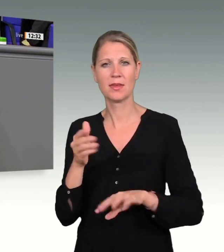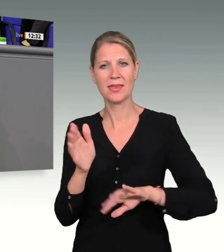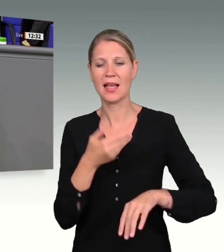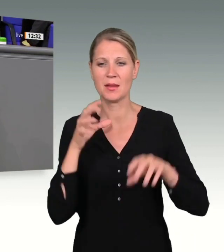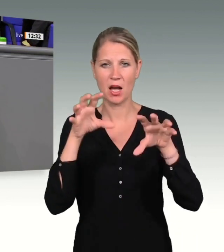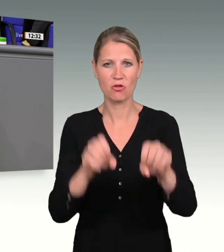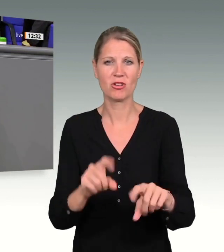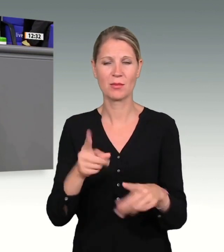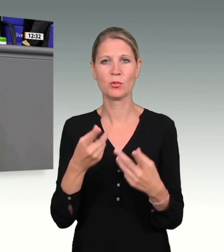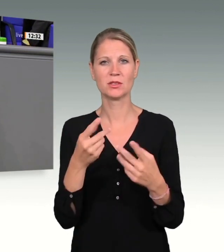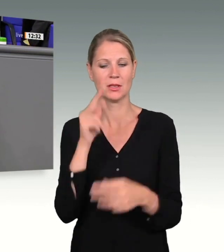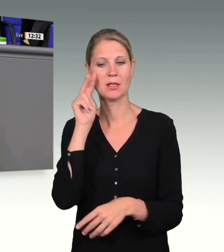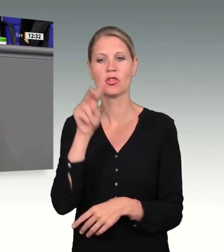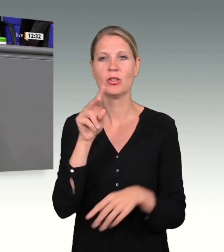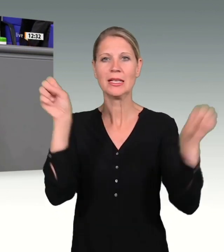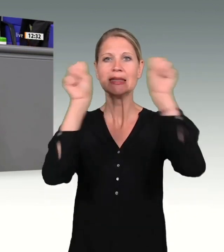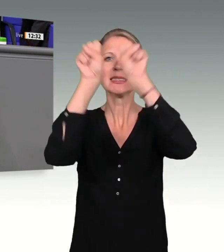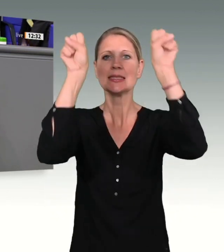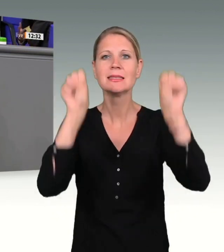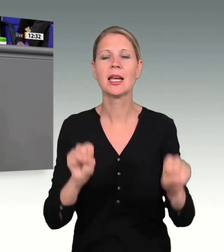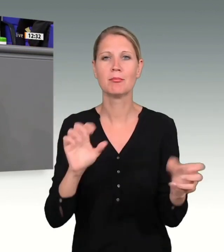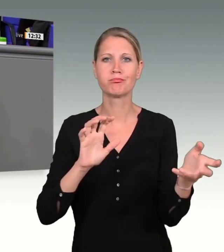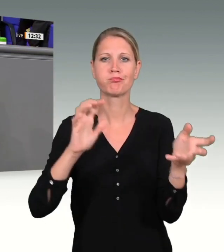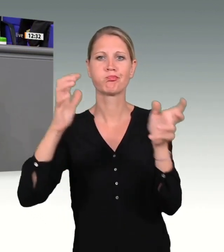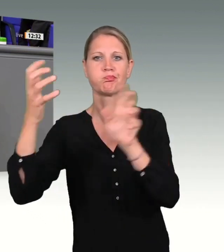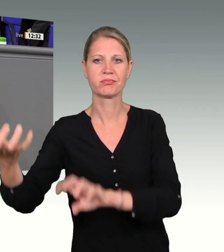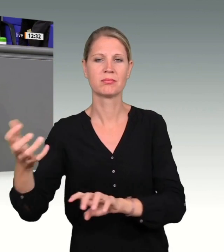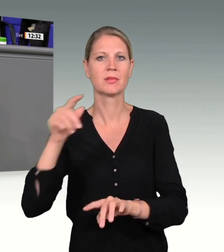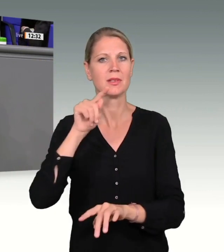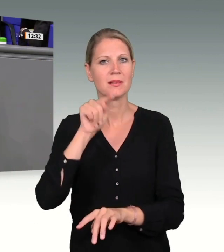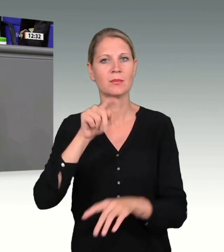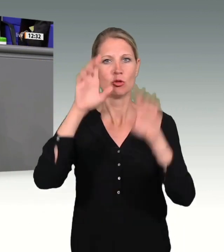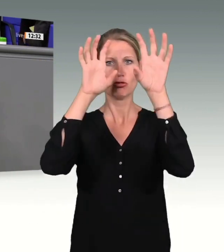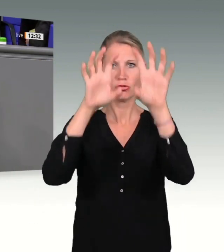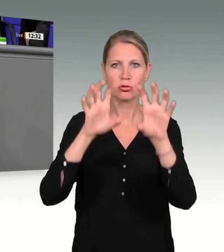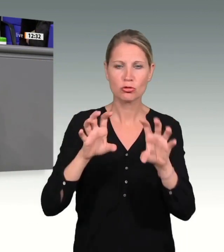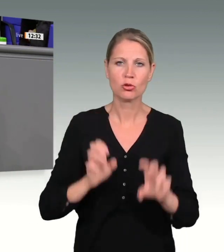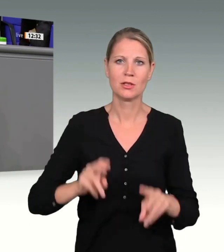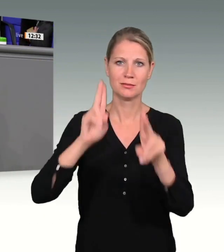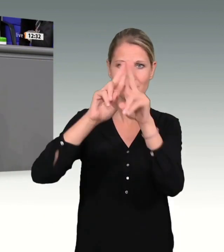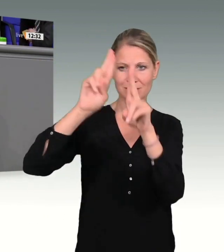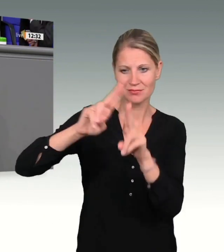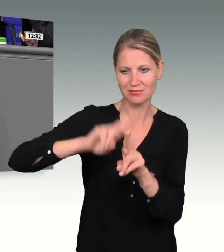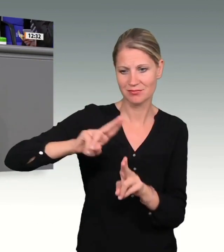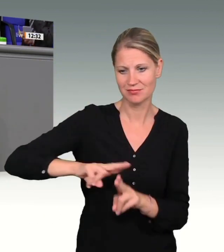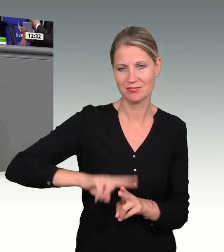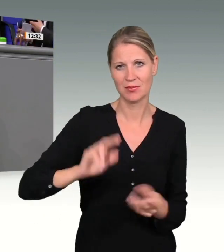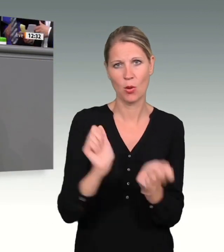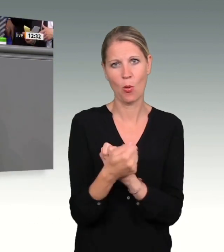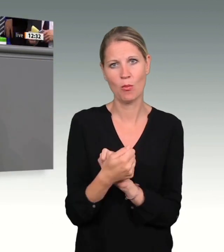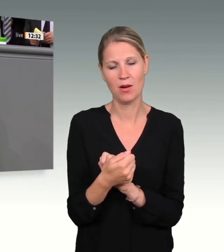dieses systemische Versagen in den Strukturen beheben, liebe Kolleginnen und Kollegen. Wir haben in Deutschland 40